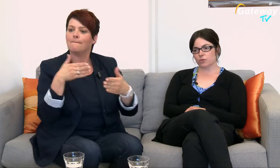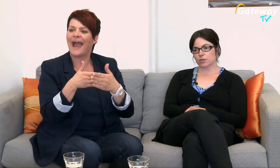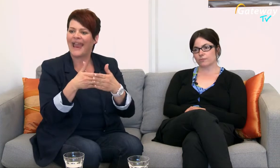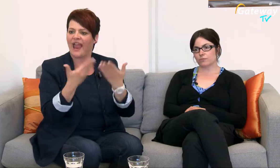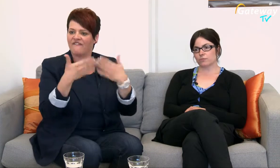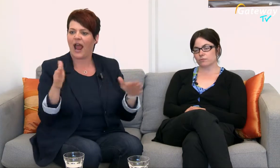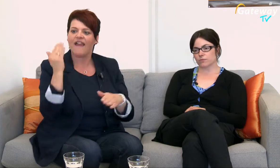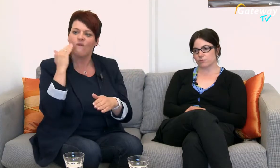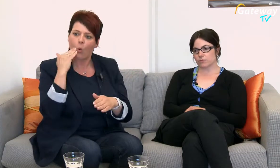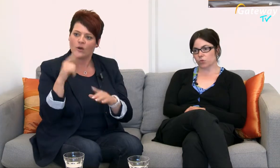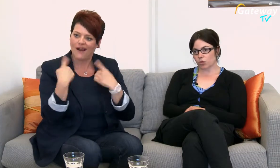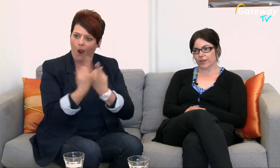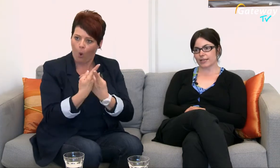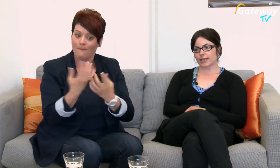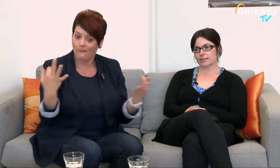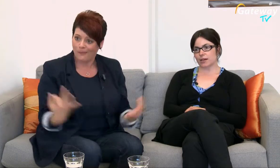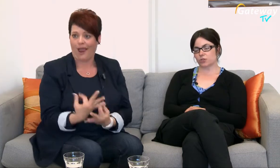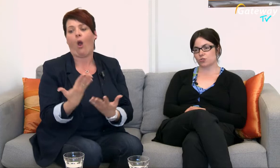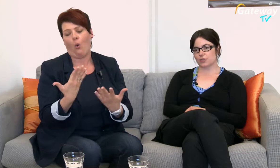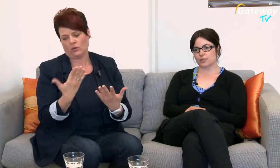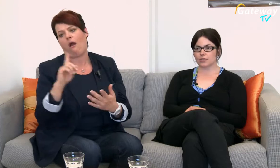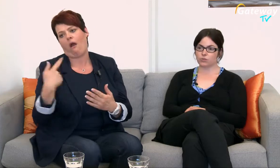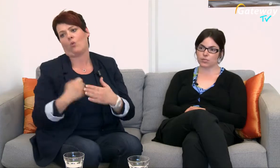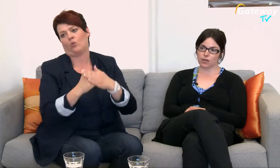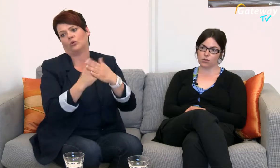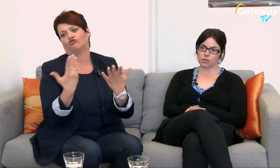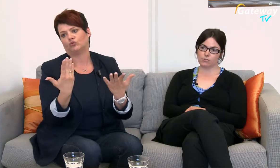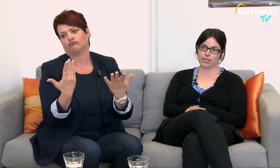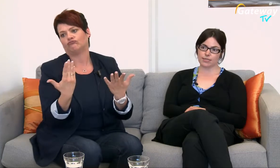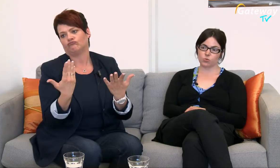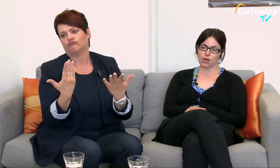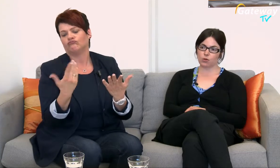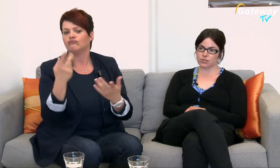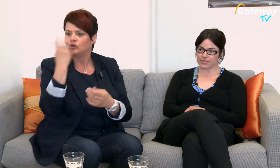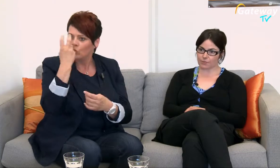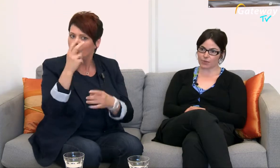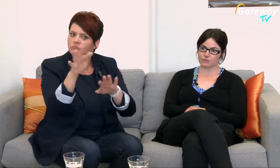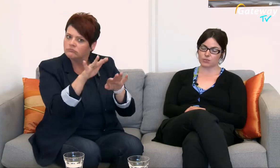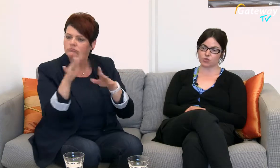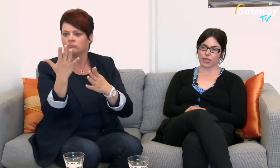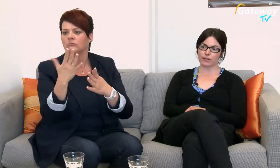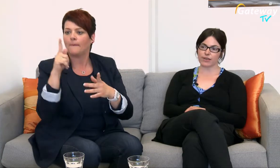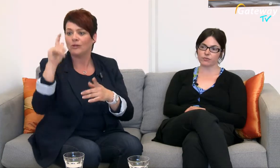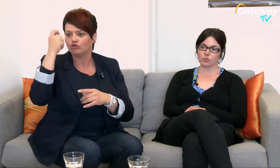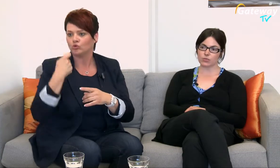notwendig Da unterstütze ich natürlich auch bei der Suche auch in Zusammenarbeit mit dem Studentenwerk Würzburg